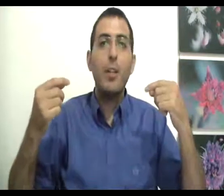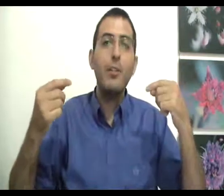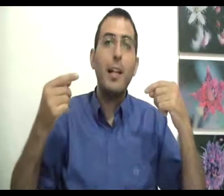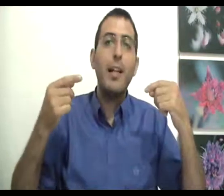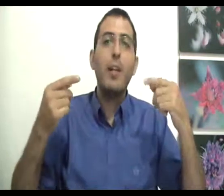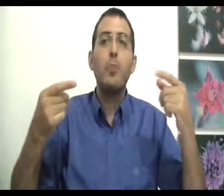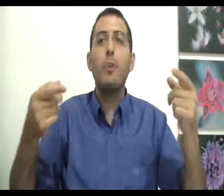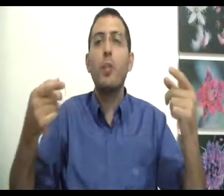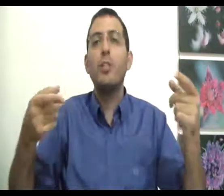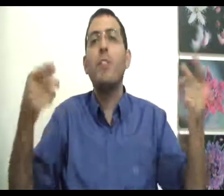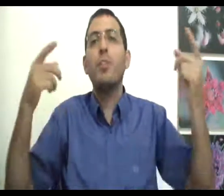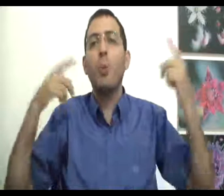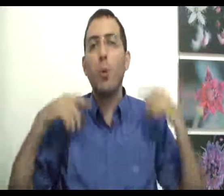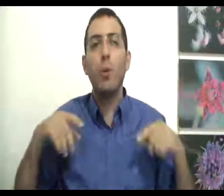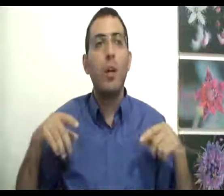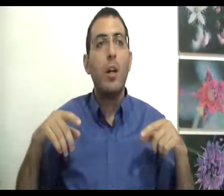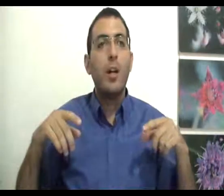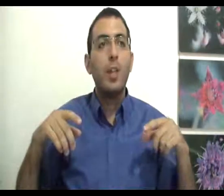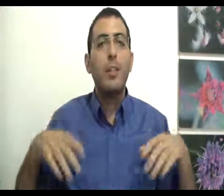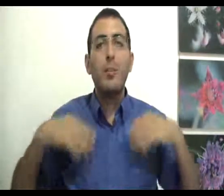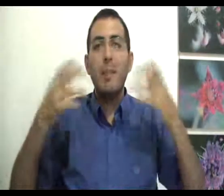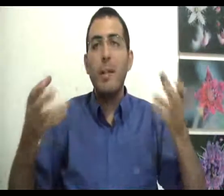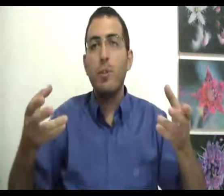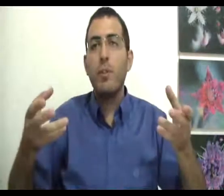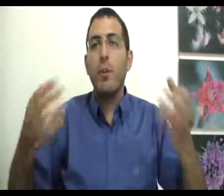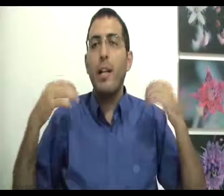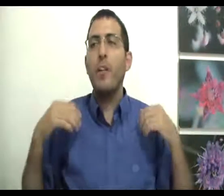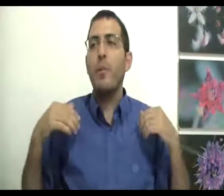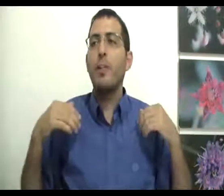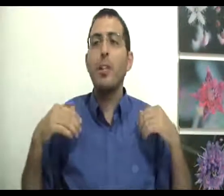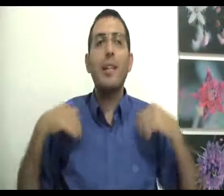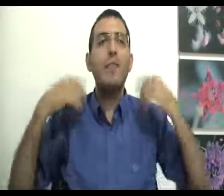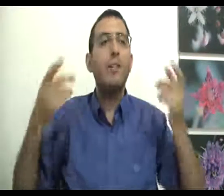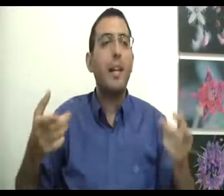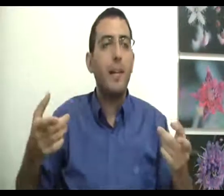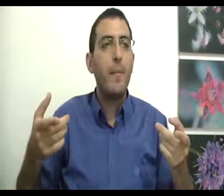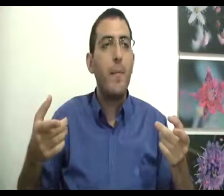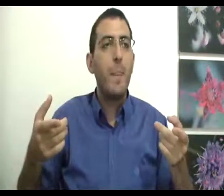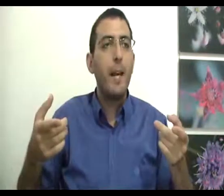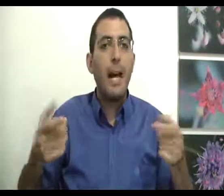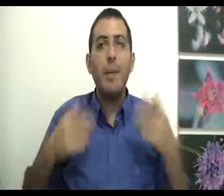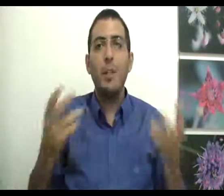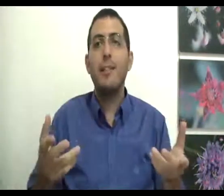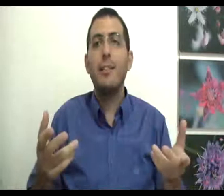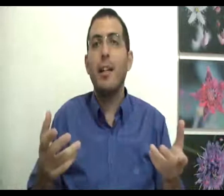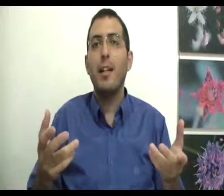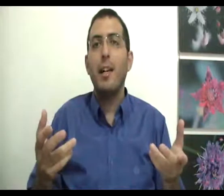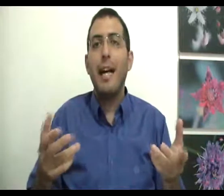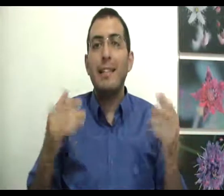לא צריך לחיות בתחושה של ויתור, כשאתה רוצה משהו וקורא לך הפוך, אתה לא צריך לוותר על מה שרצית, אתה